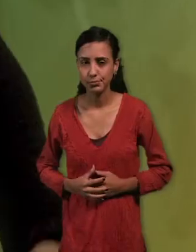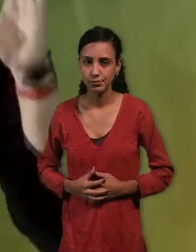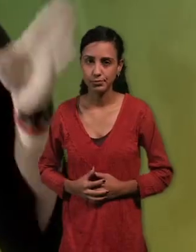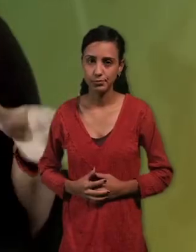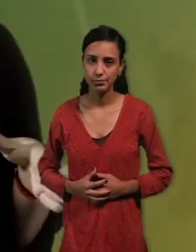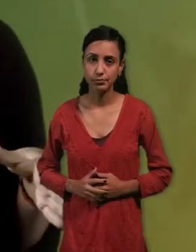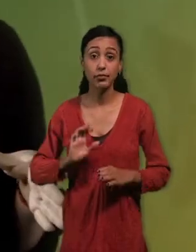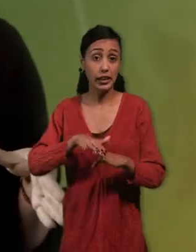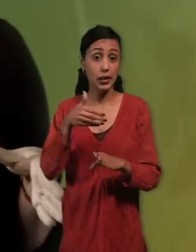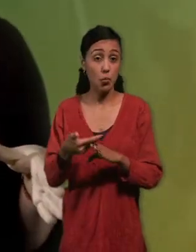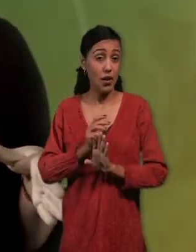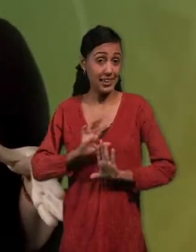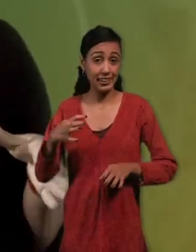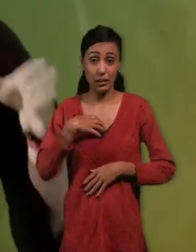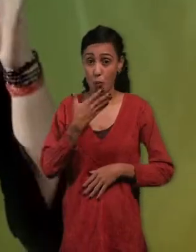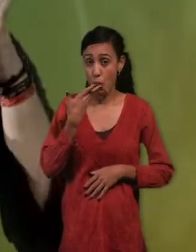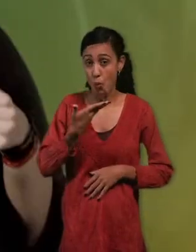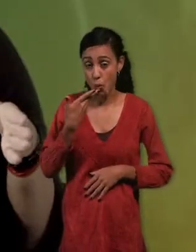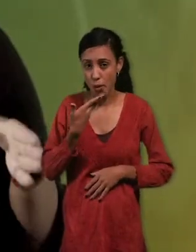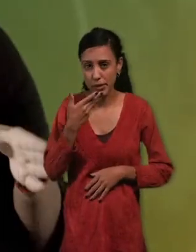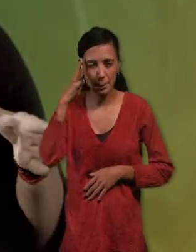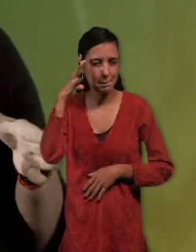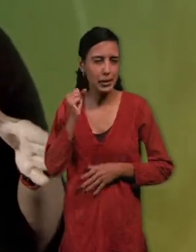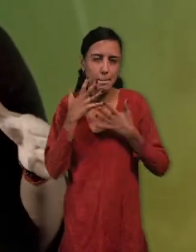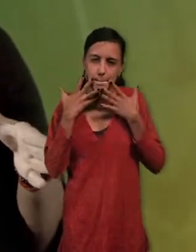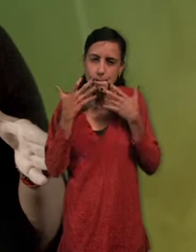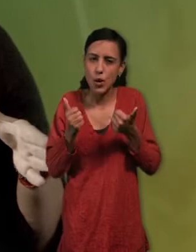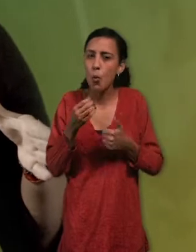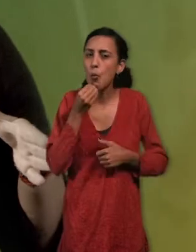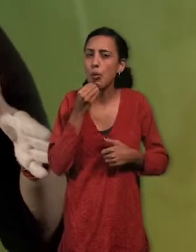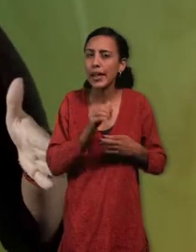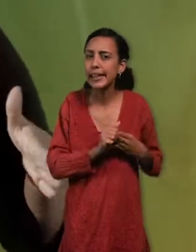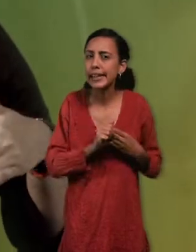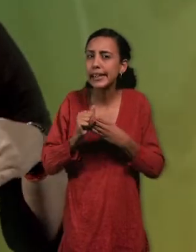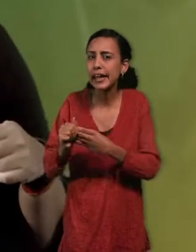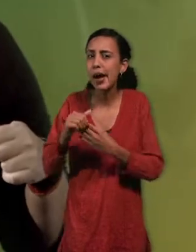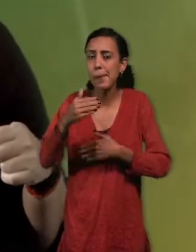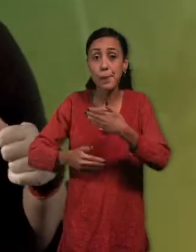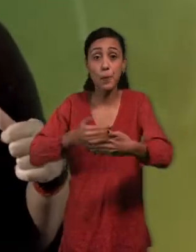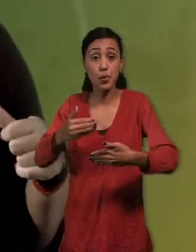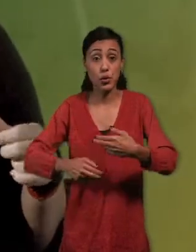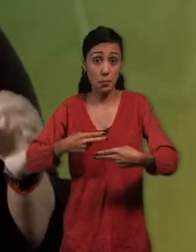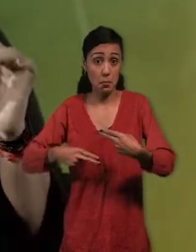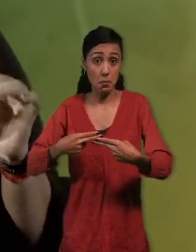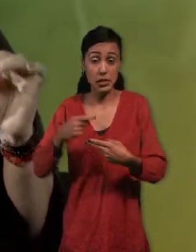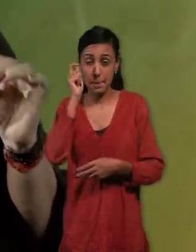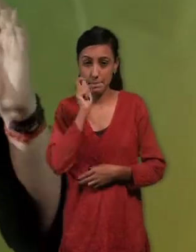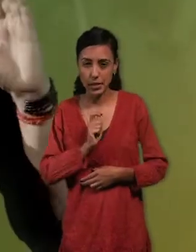Luego que tengamos el cuento, para entenderlo mejor y para podernos guiar en el proceso para desarrollar la película, debemos llevar